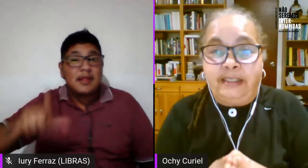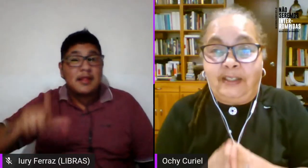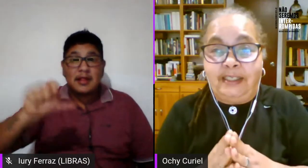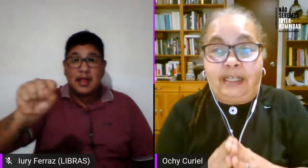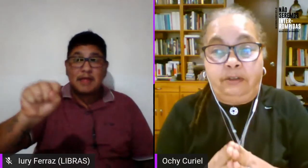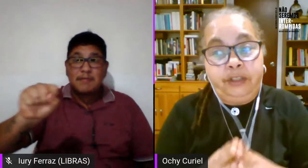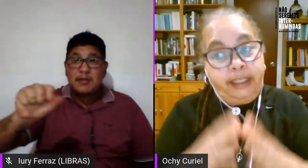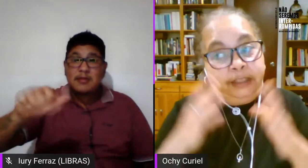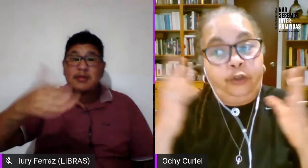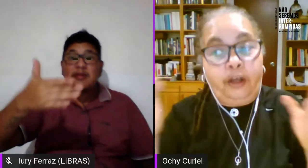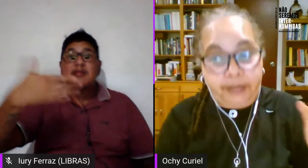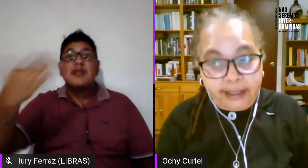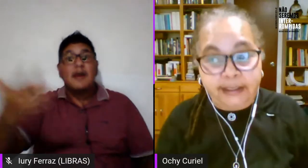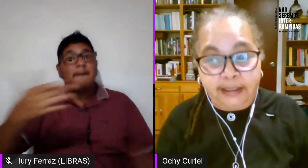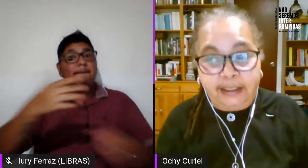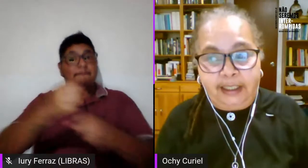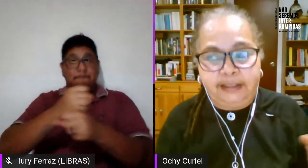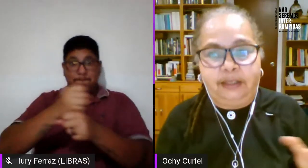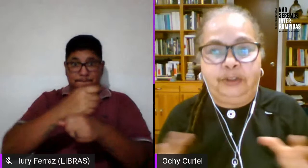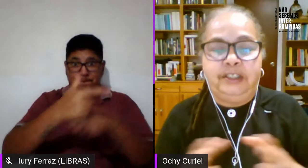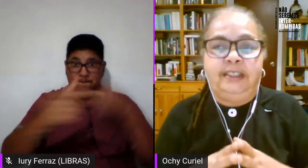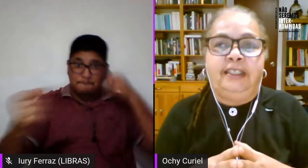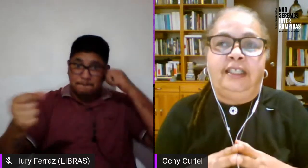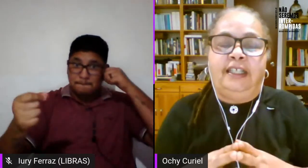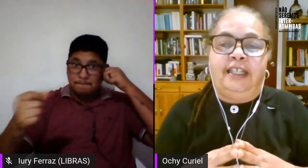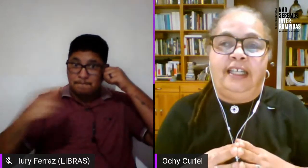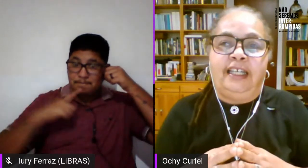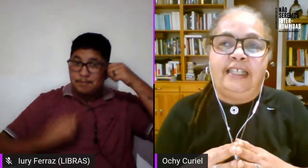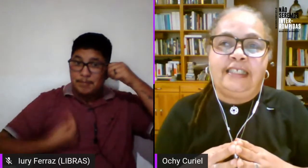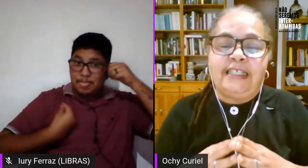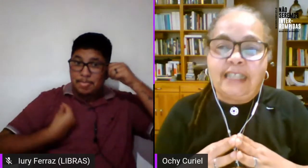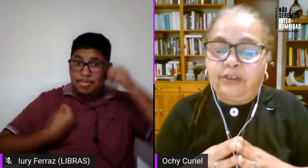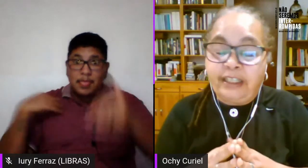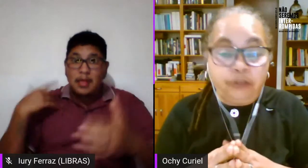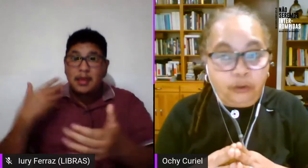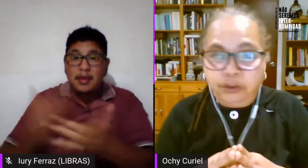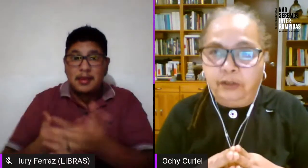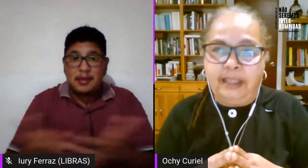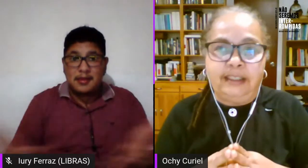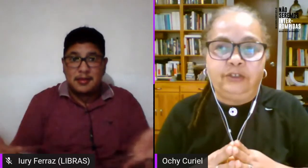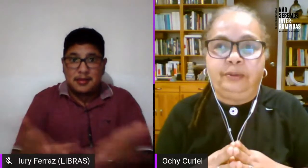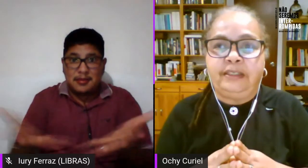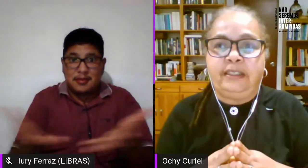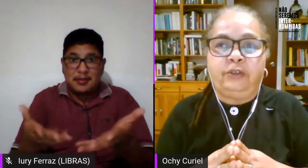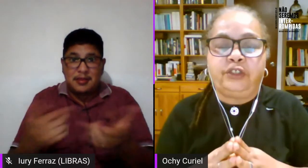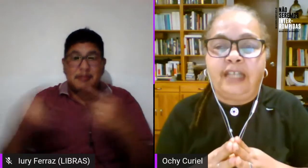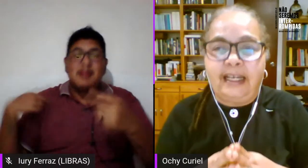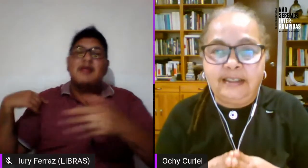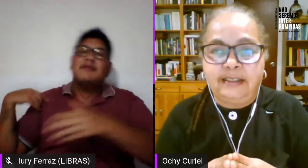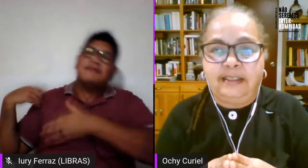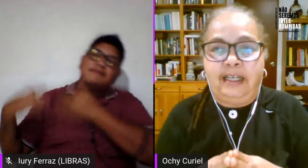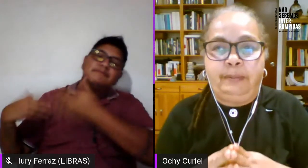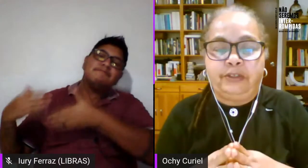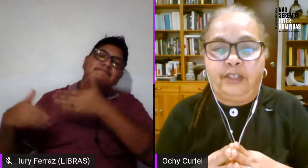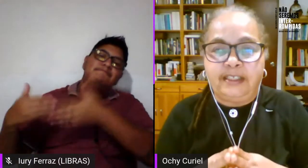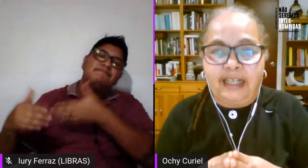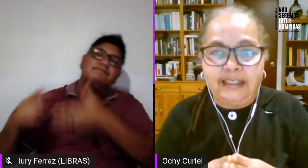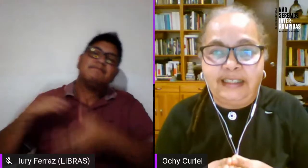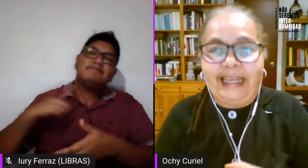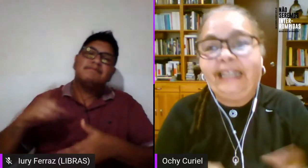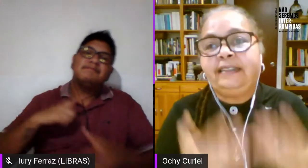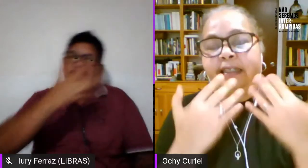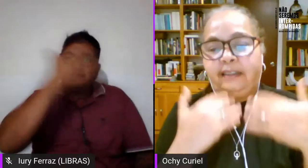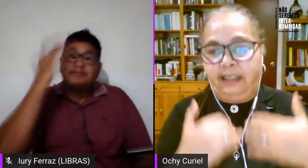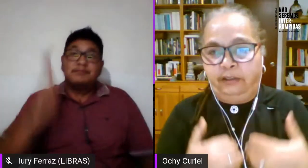se desarrolla y todavía existe hasta hoy se desarrolla todo un debate sobre si los trans las personas